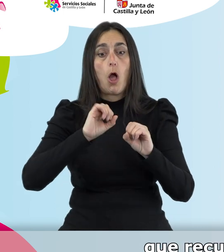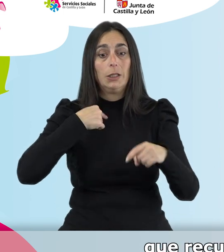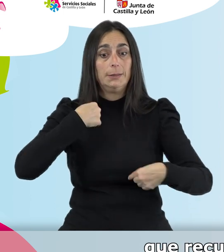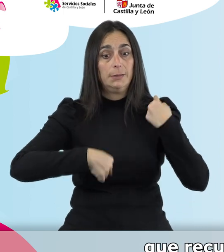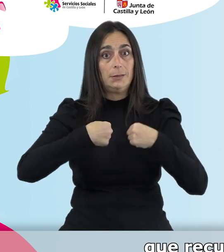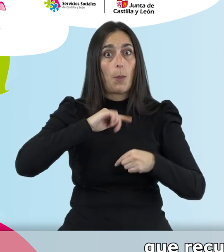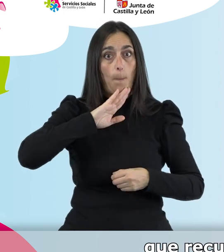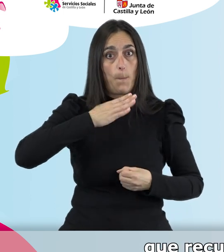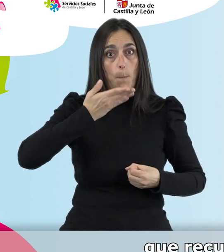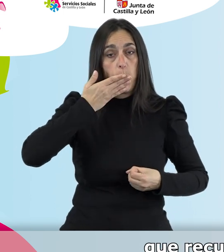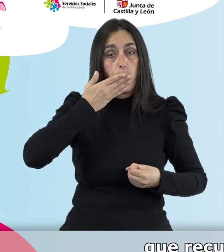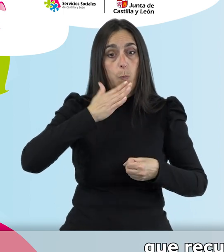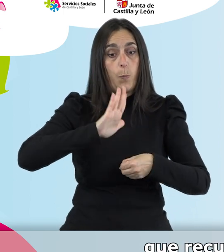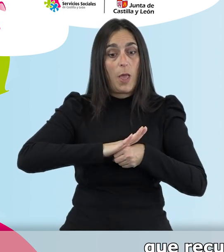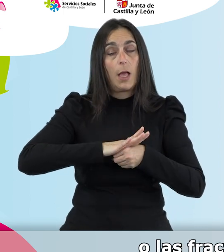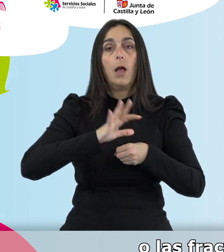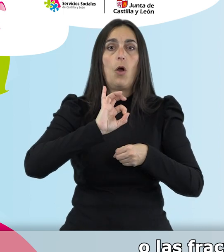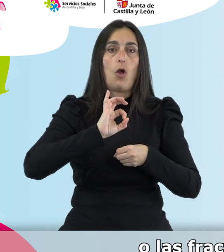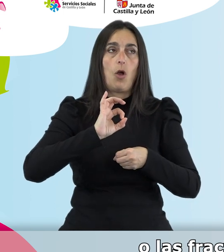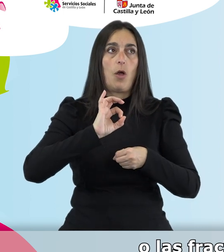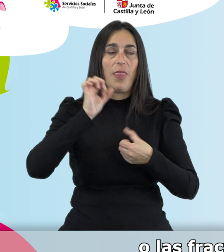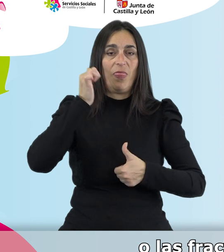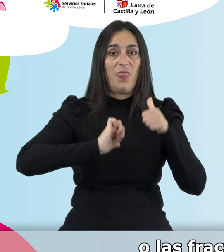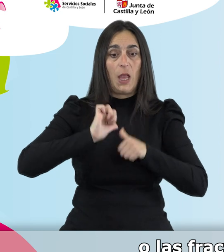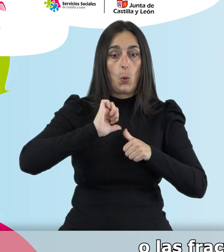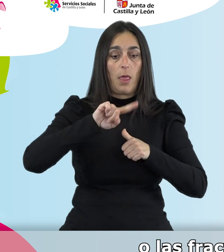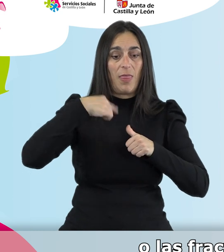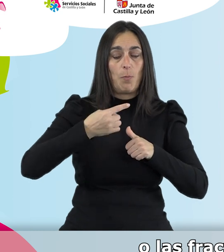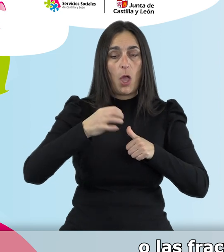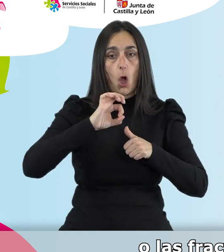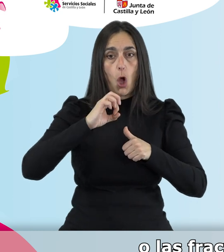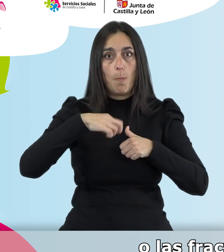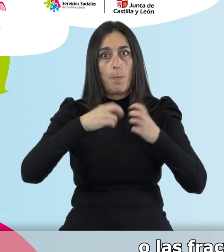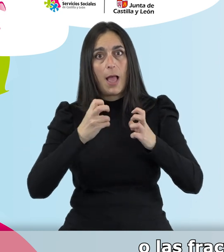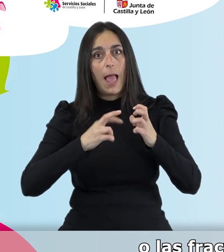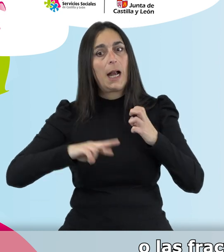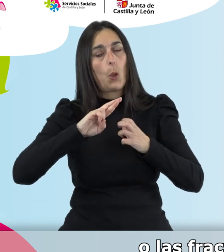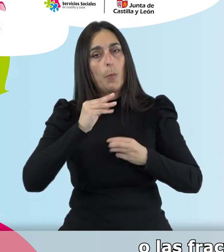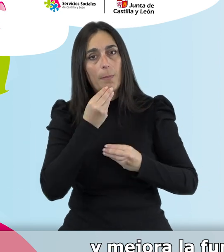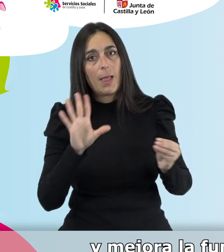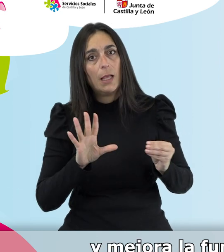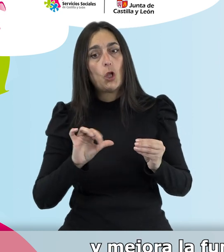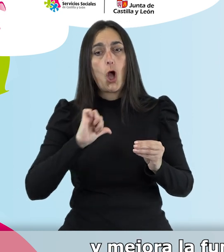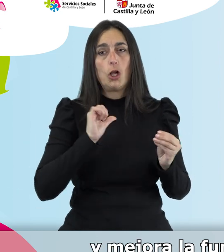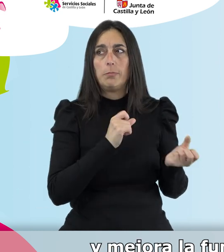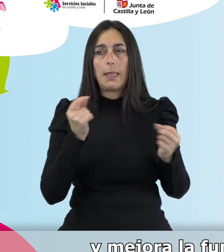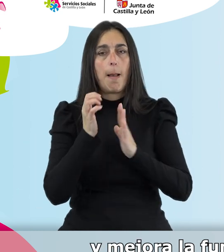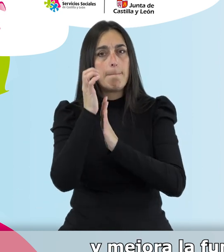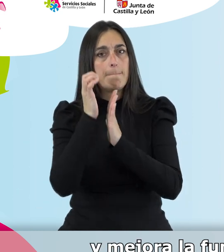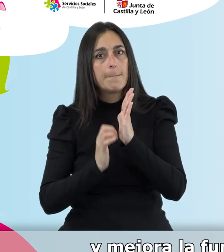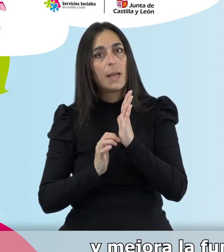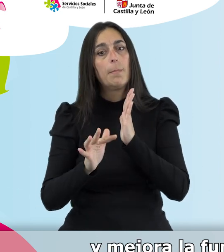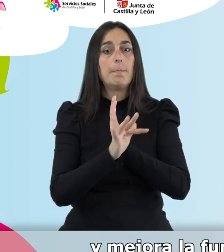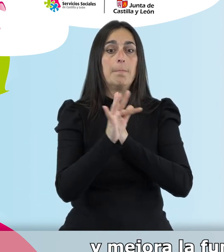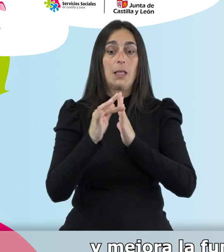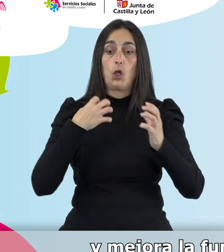que recupera la recuperación tras la cirugía o las fracturas, que reduce los ingresos hospitalarios y mejora la